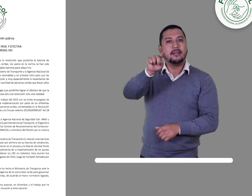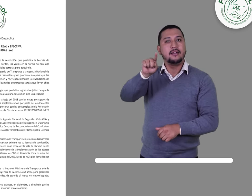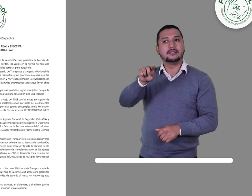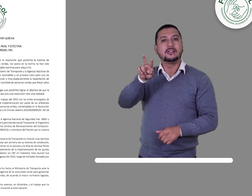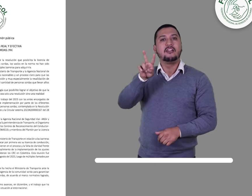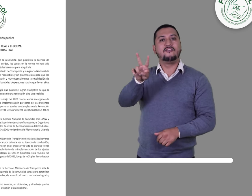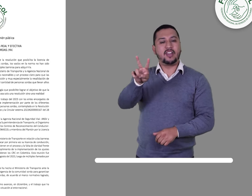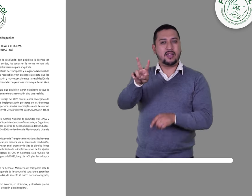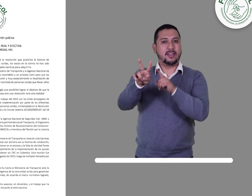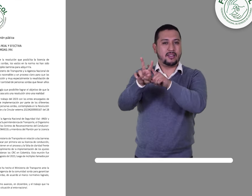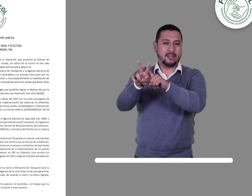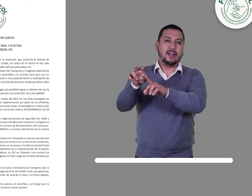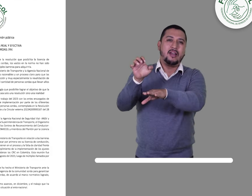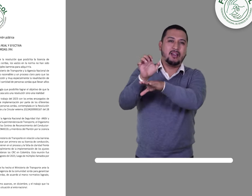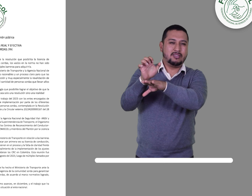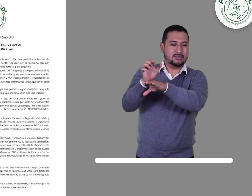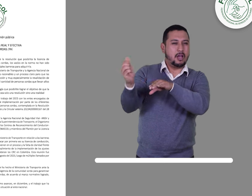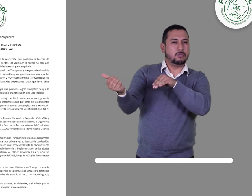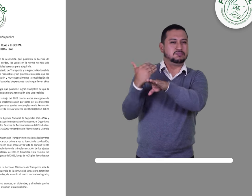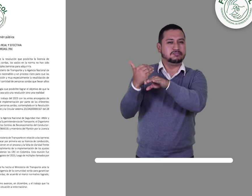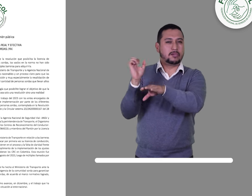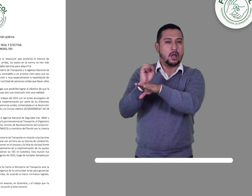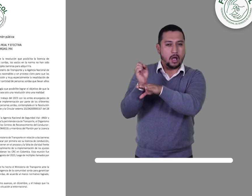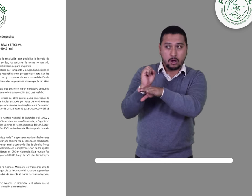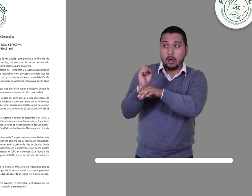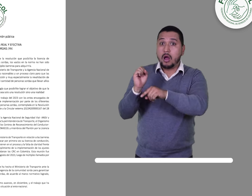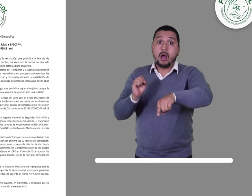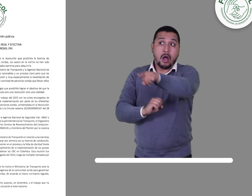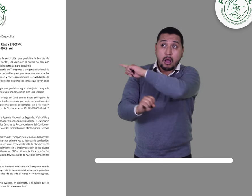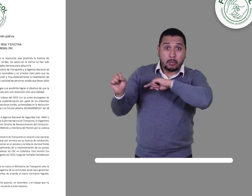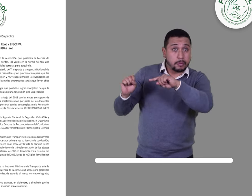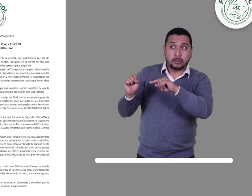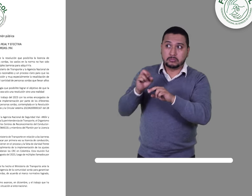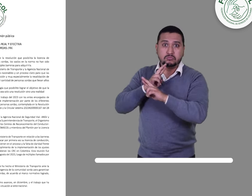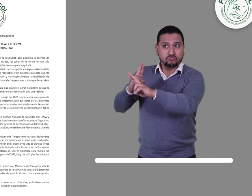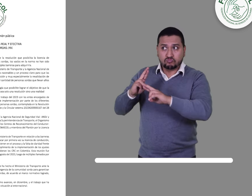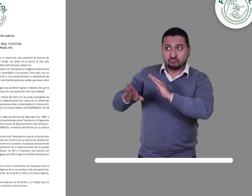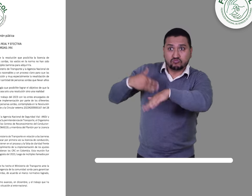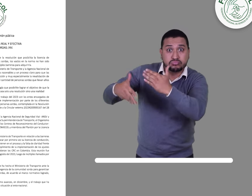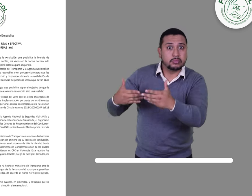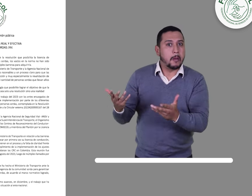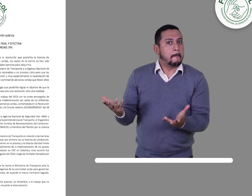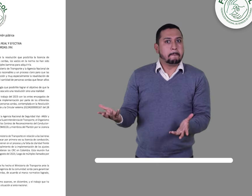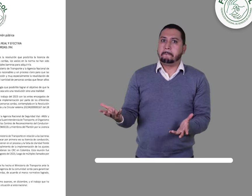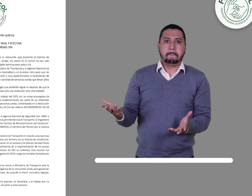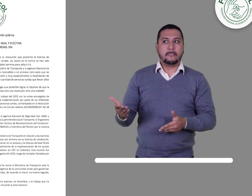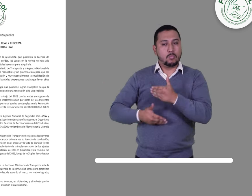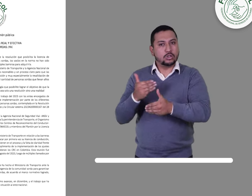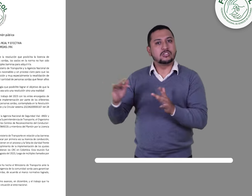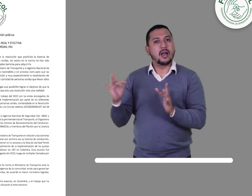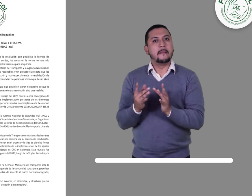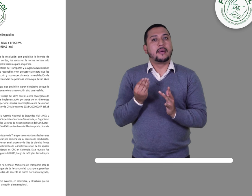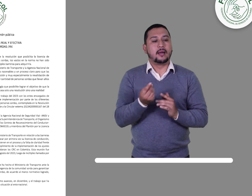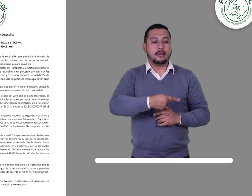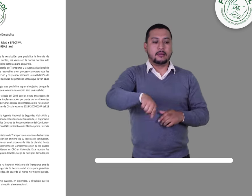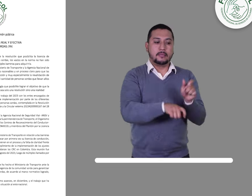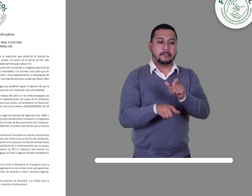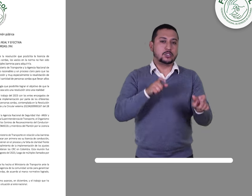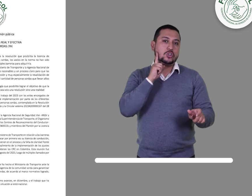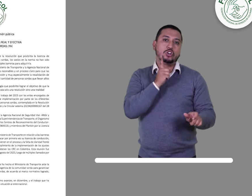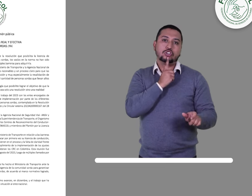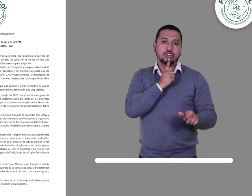garantizar los ajustes razonables y un proceso claro para que las personas sordas obtengan la licencia de